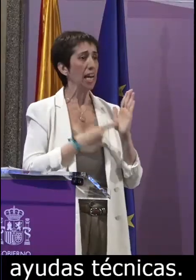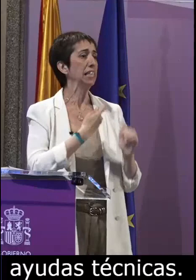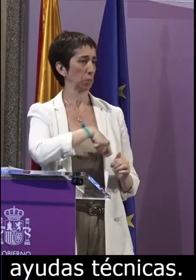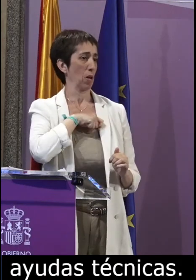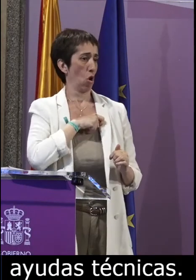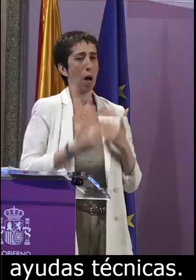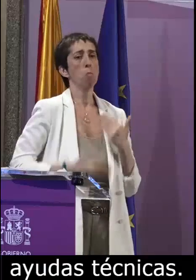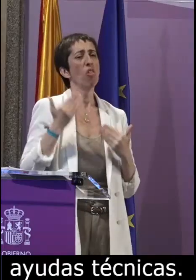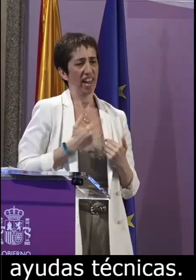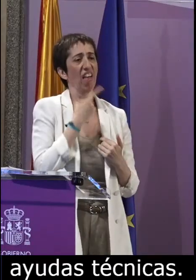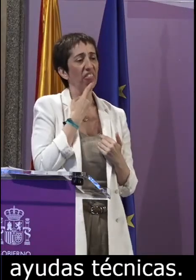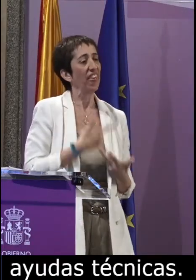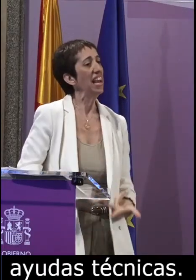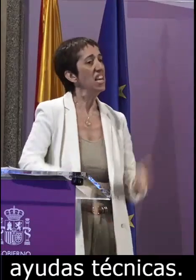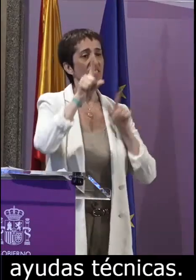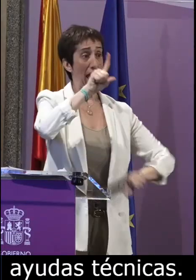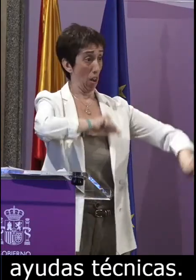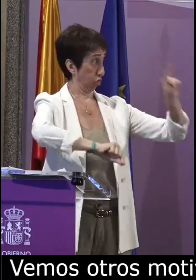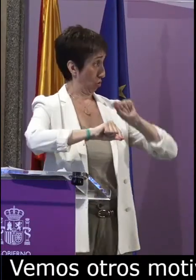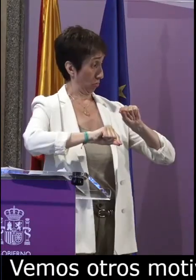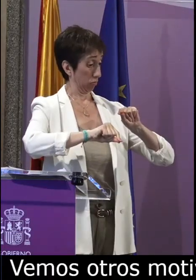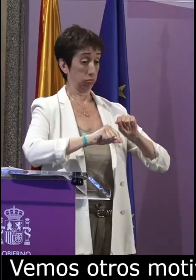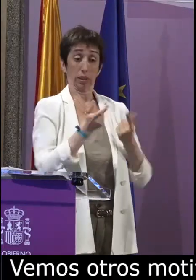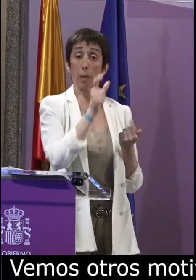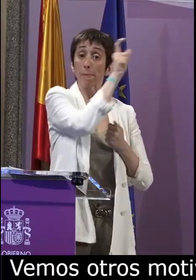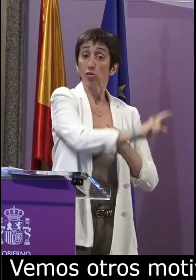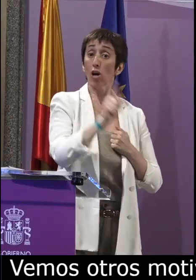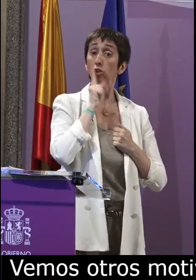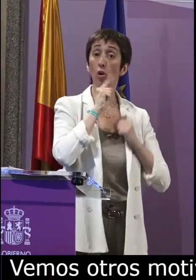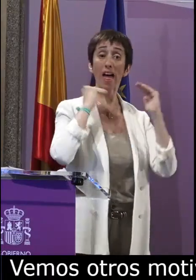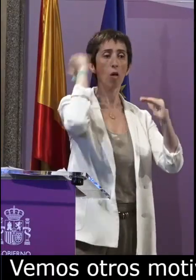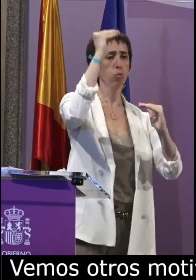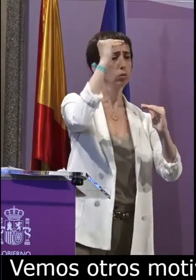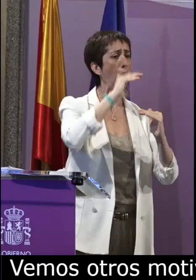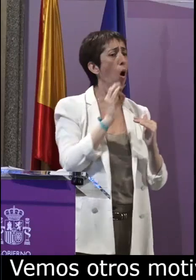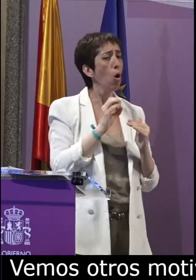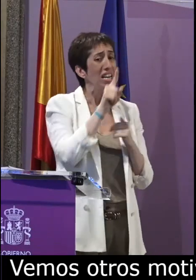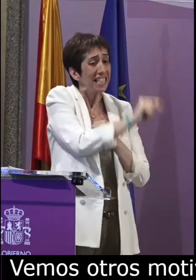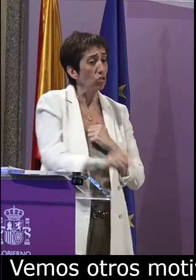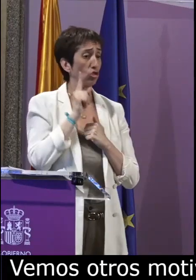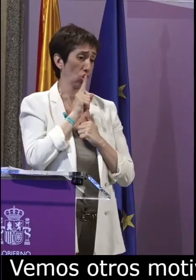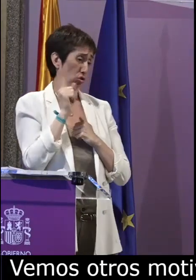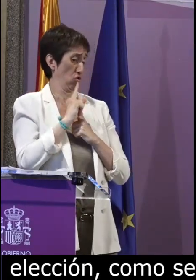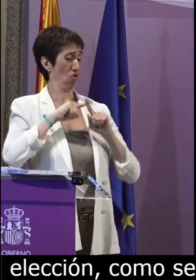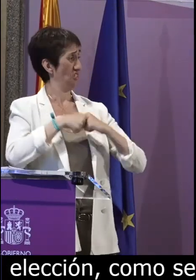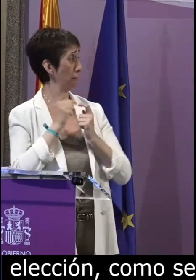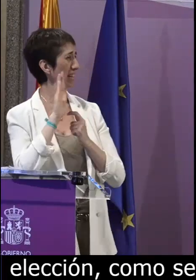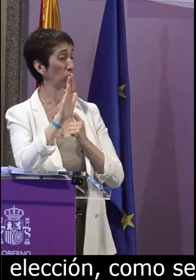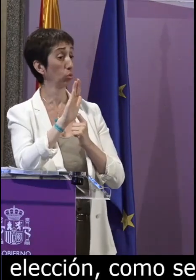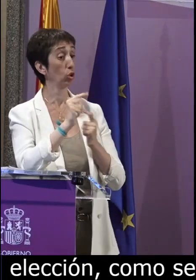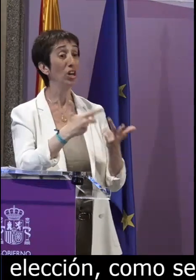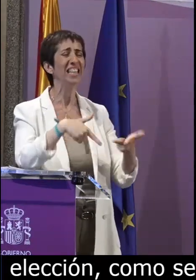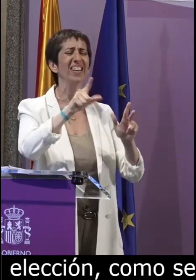como se recoge en la ley 27 barra 2007 igual que cualquier legislación moderna de nuestro país así recoge la libertad de